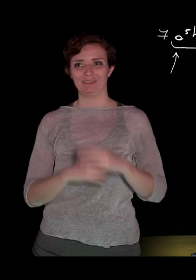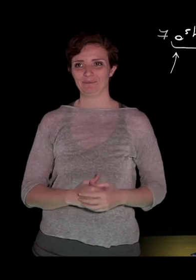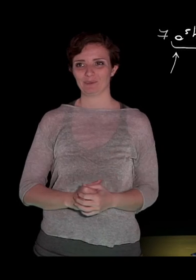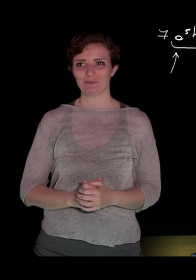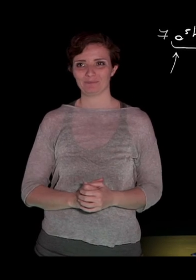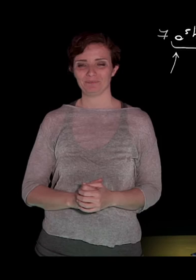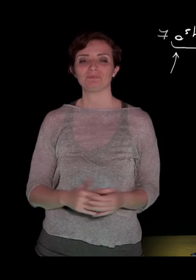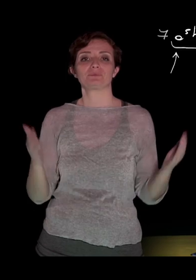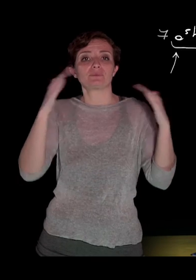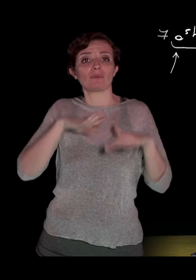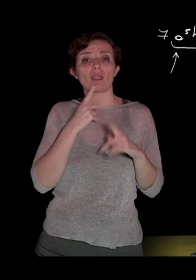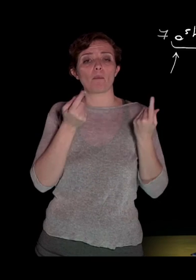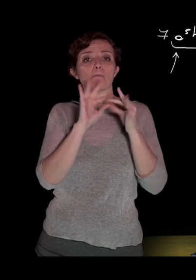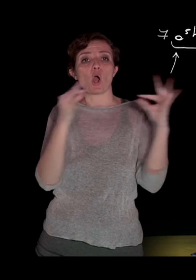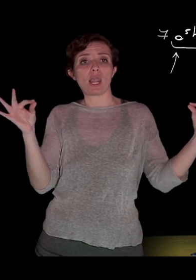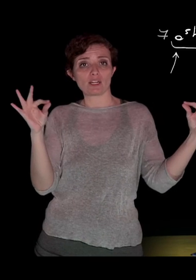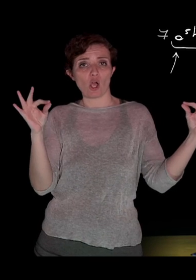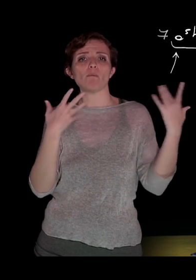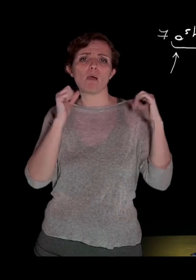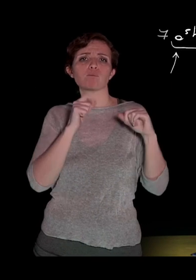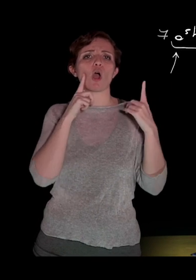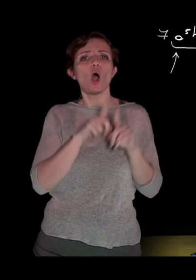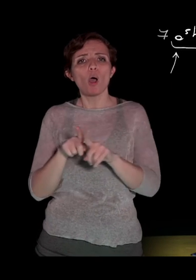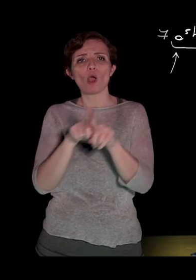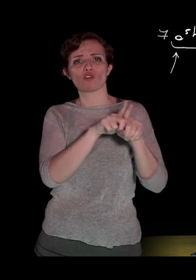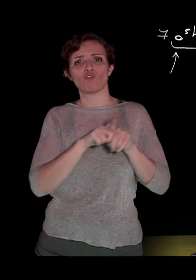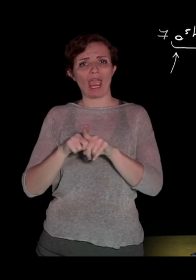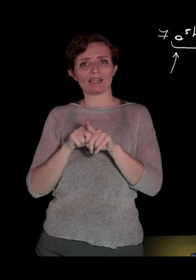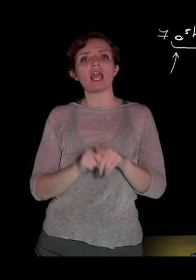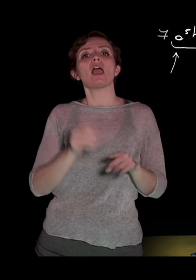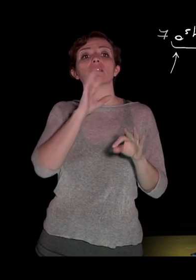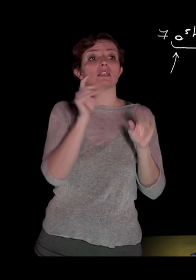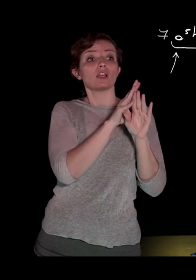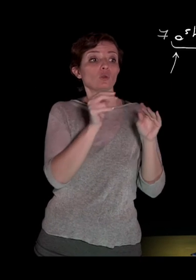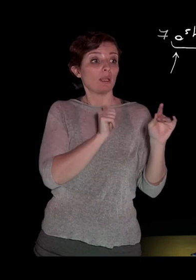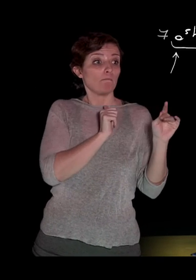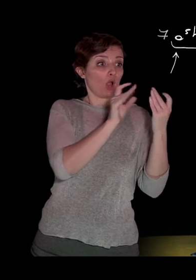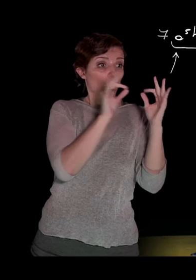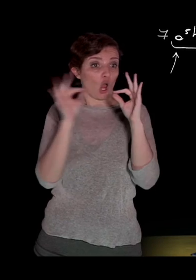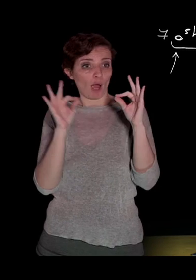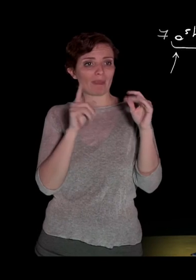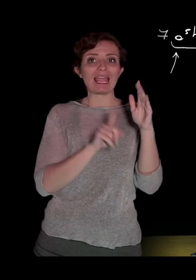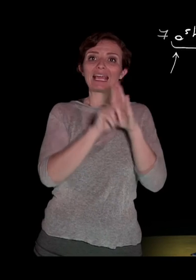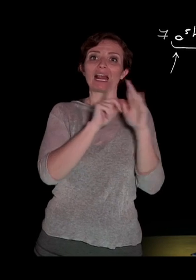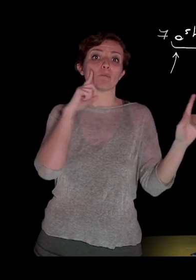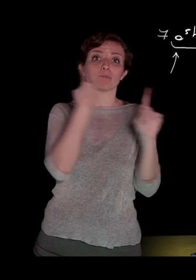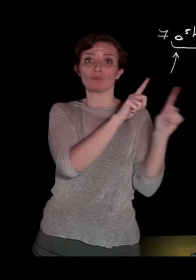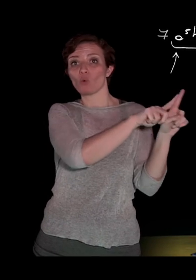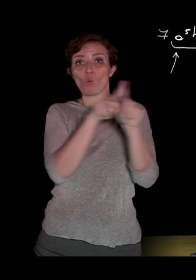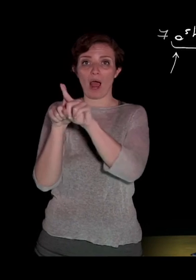3. I polinomi possono essere omogenei se sono caratterizzati da tutti i termini, cioè tutti i monomi, dello stesso identico grado, l'esempio che abbiamo fatto